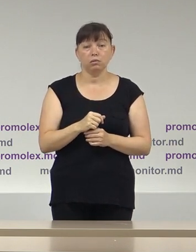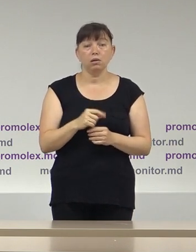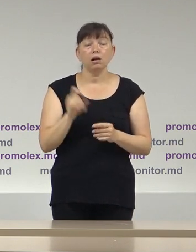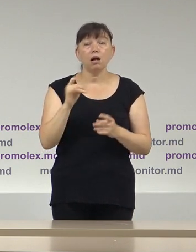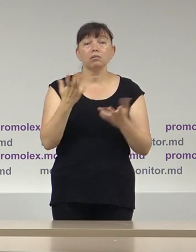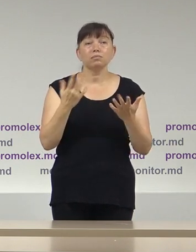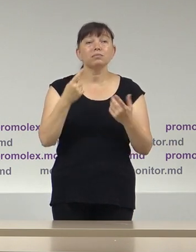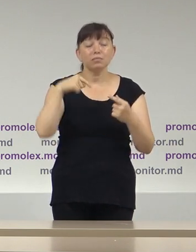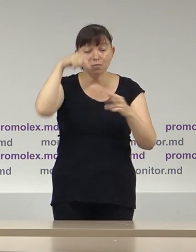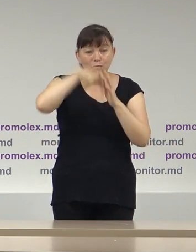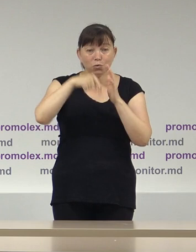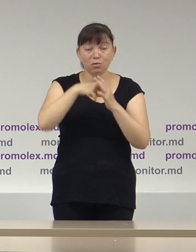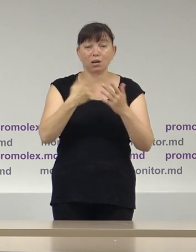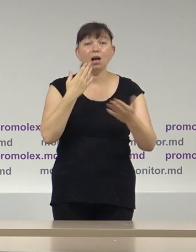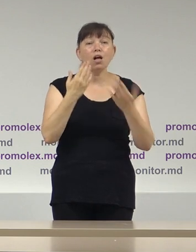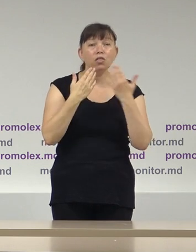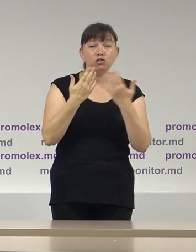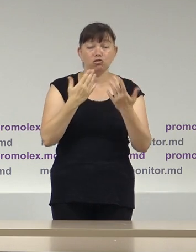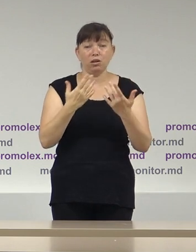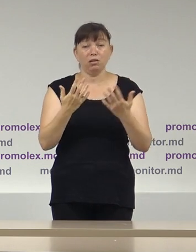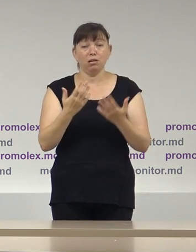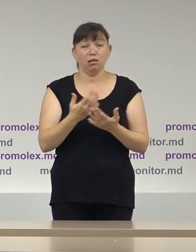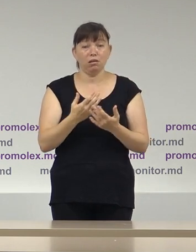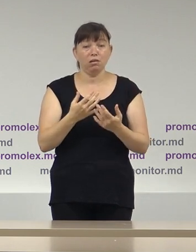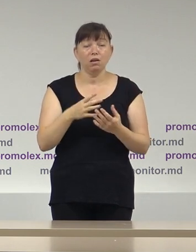atmosferii în general în campanie și